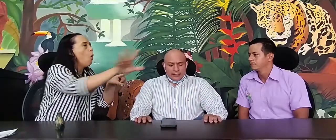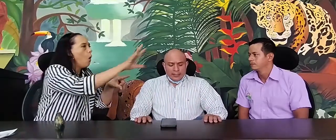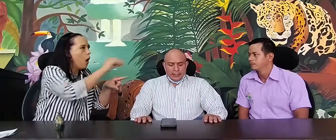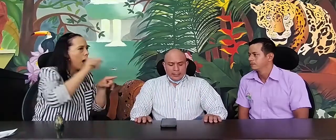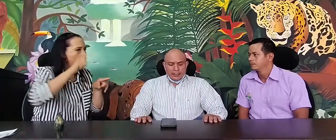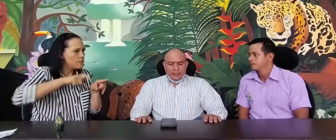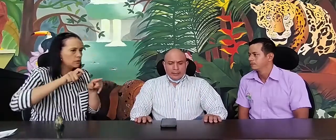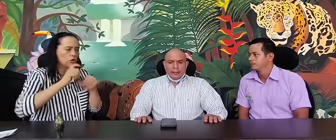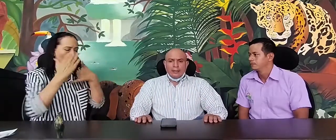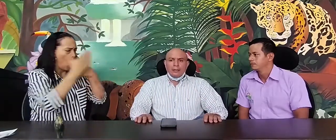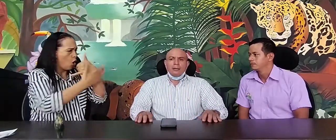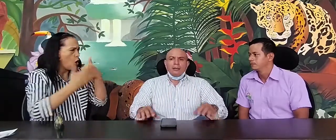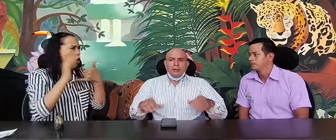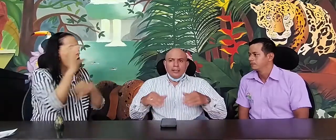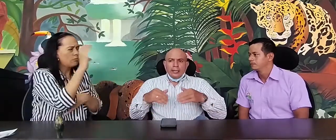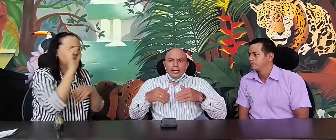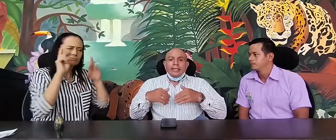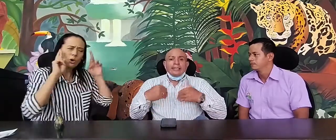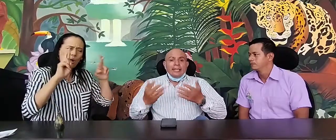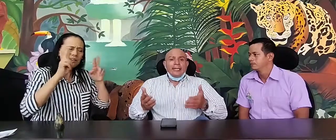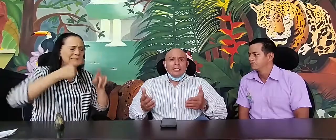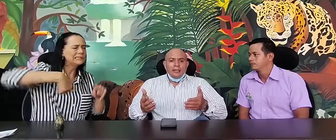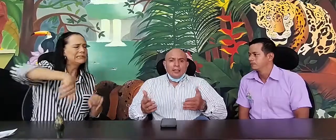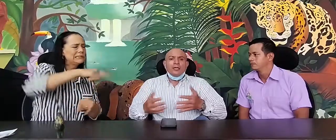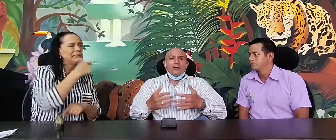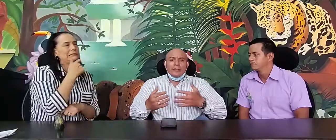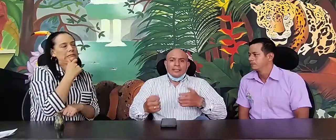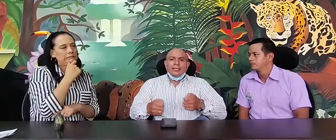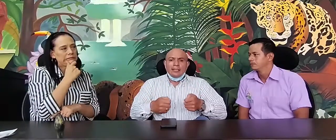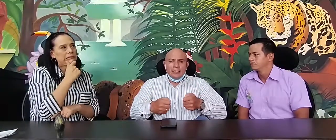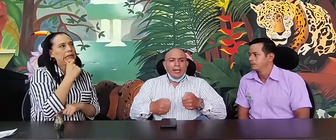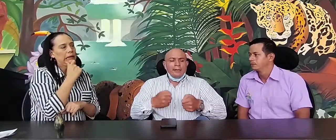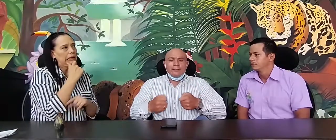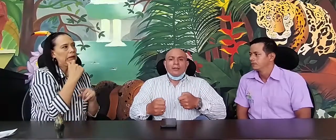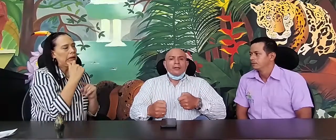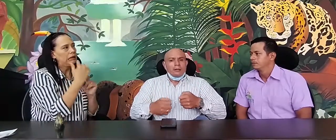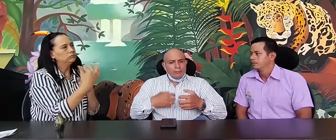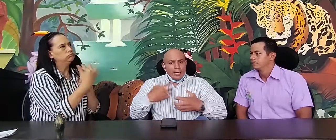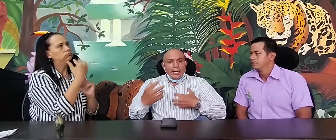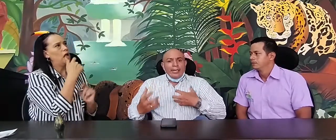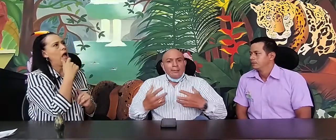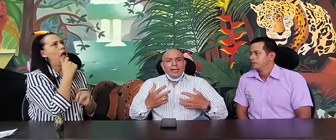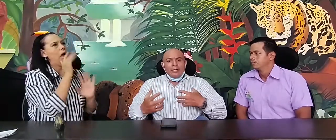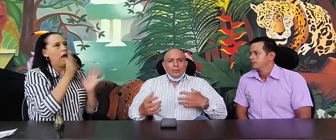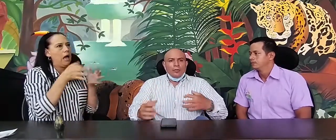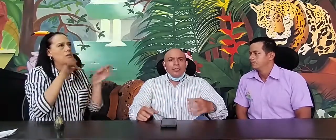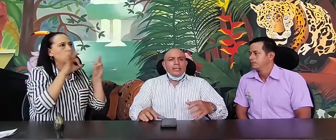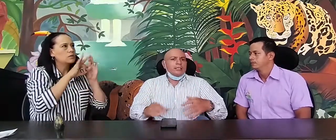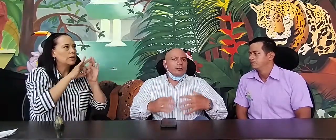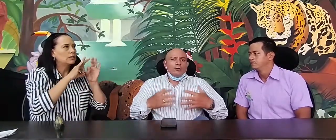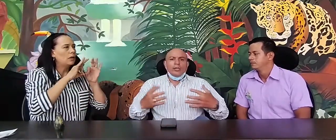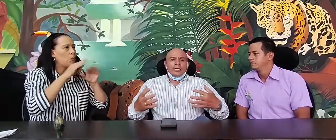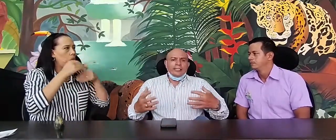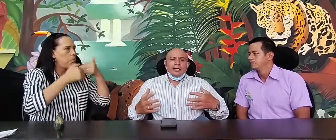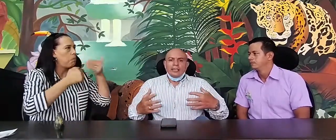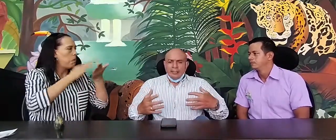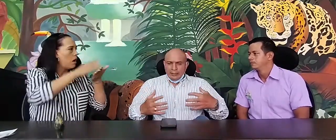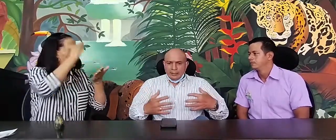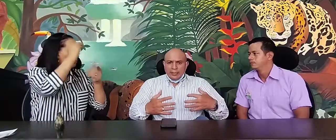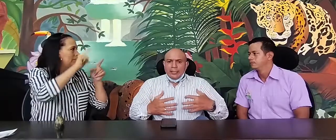entere y comience a dar el manejo, ¿no? Así como nos exigen en